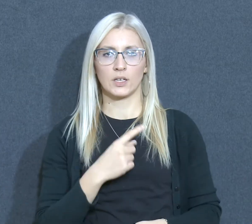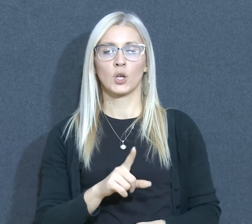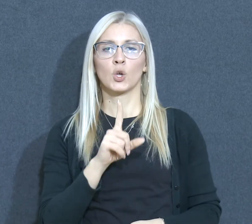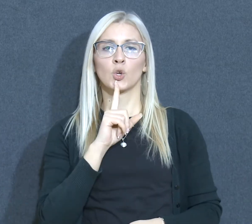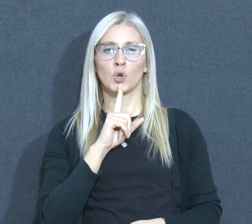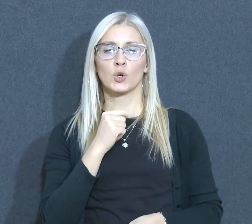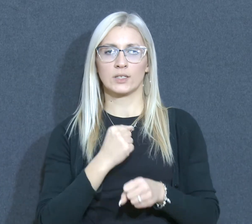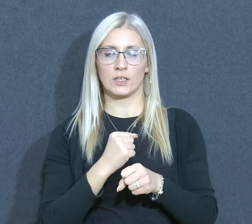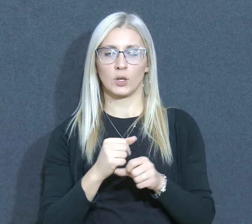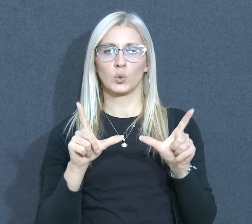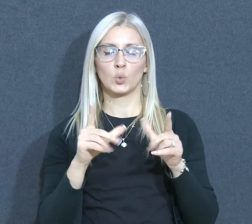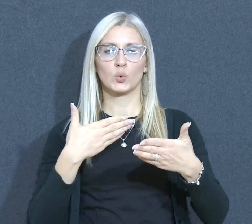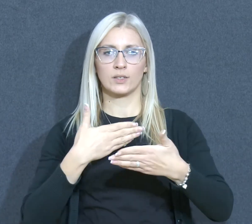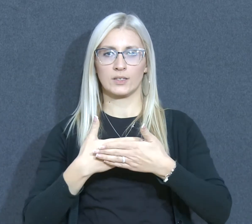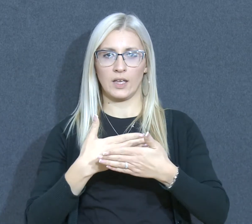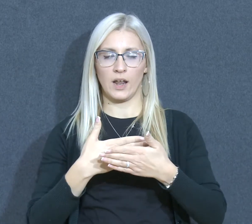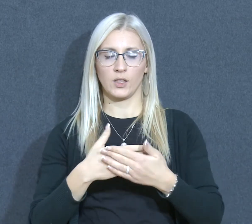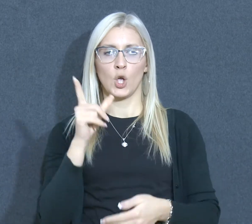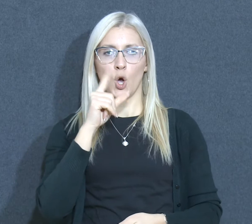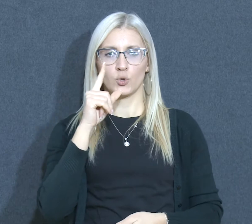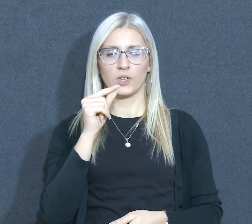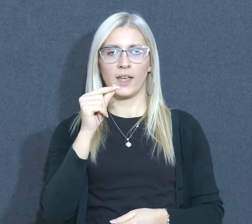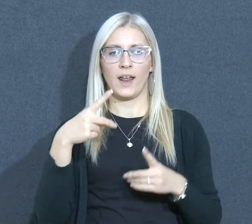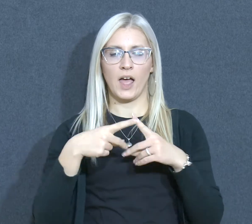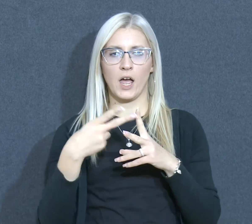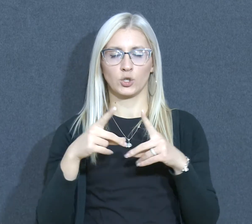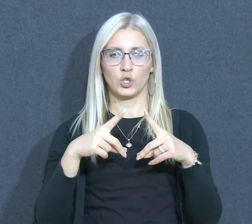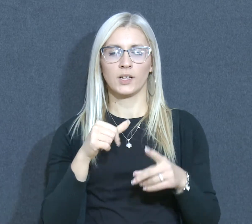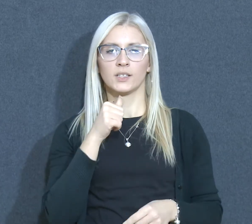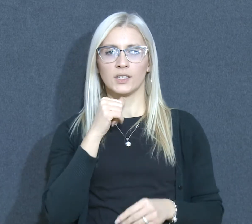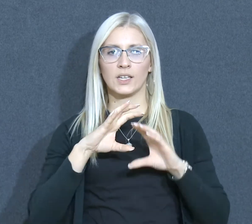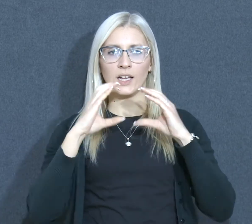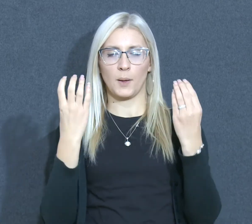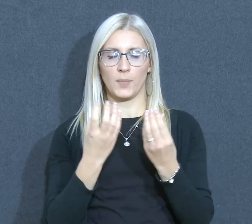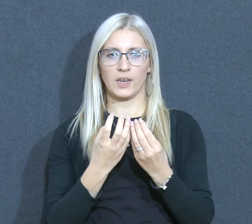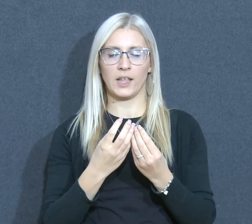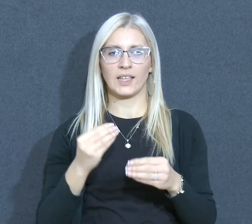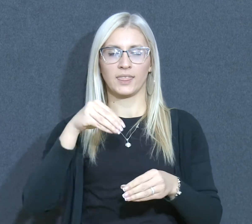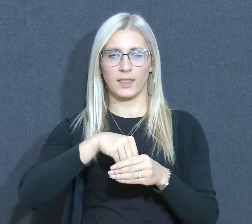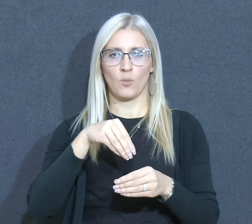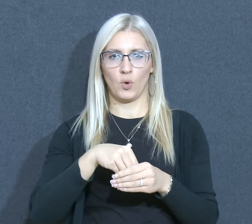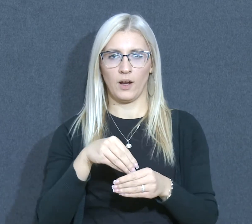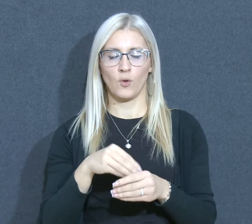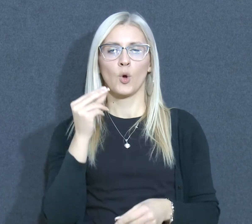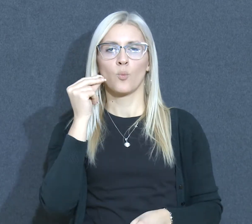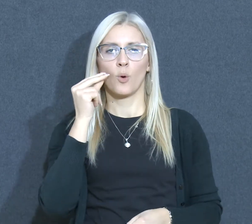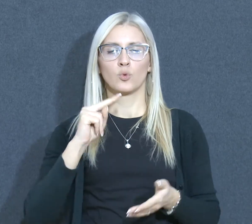realizuje u saradnji Opštine Rača sa Kabinetom za demografiju i populacijonu